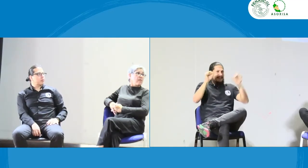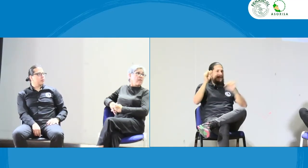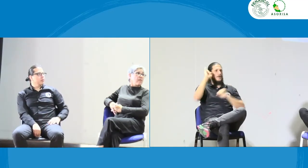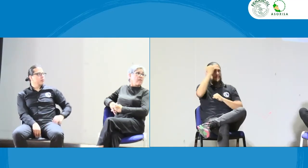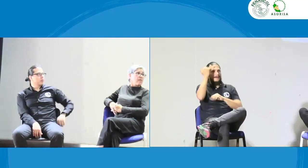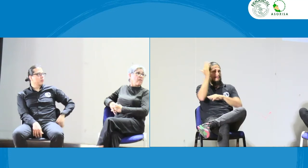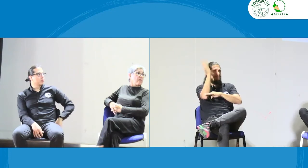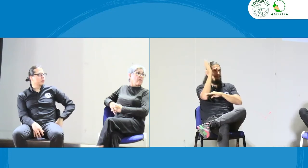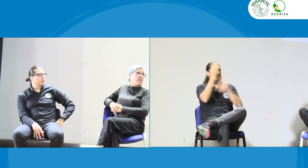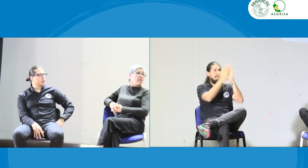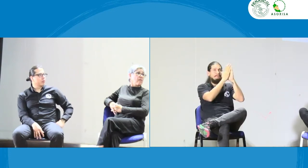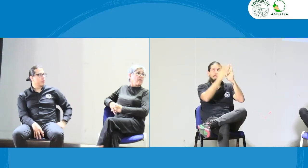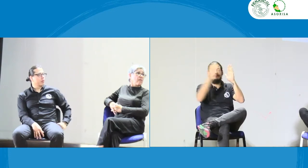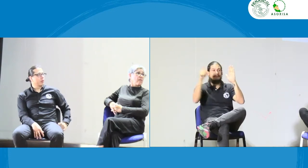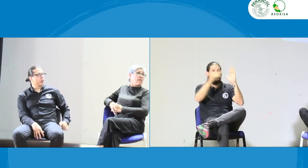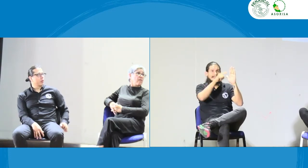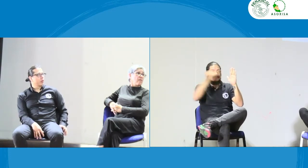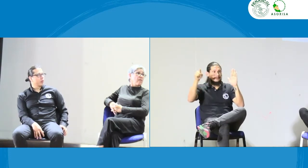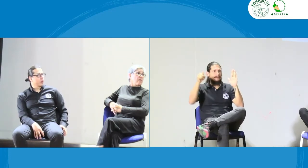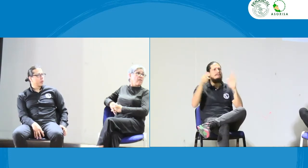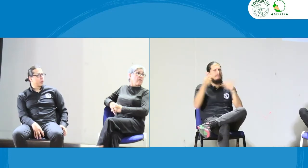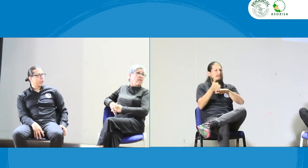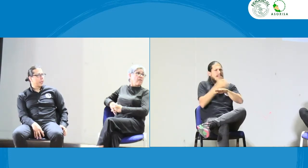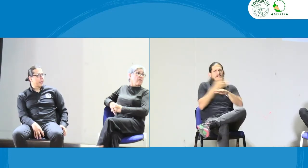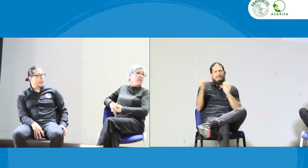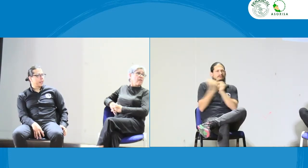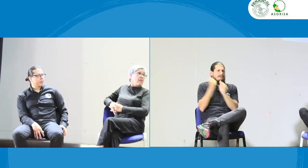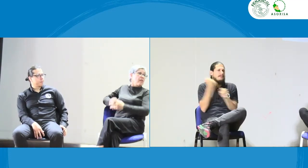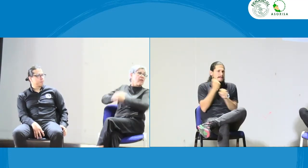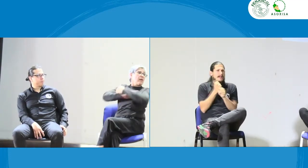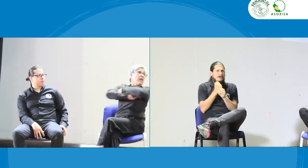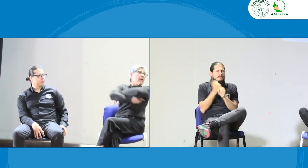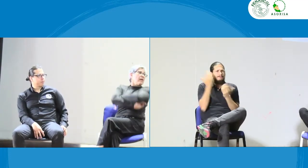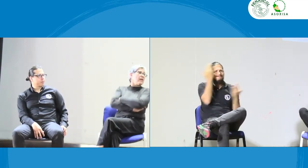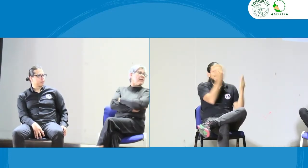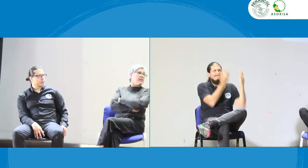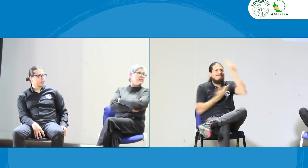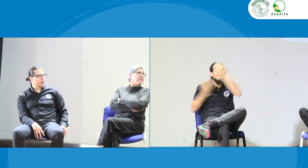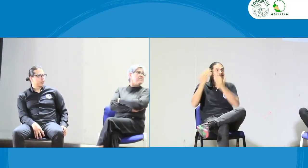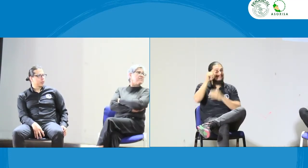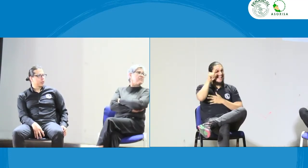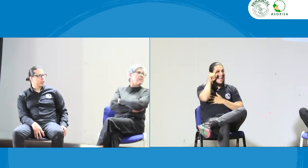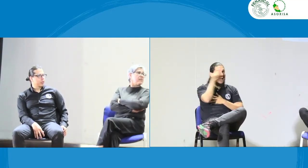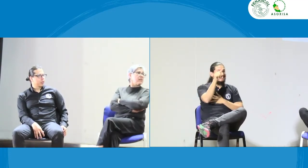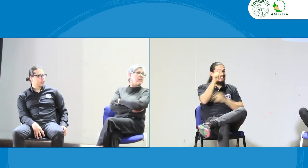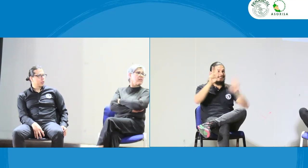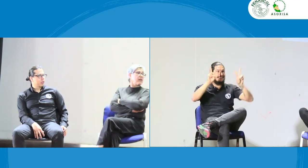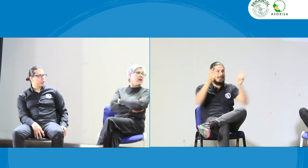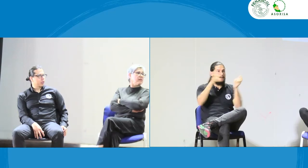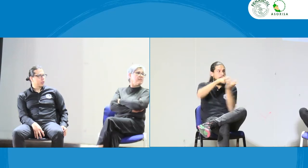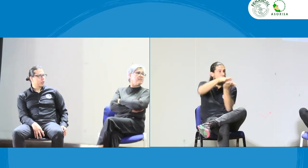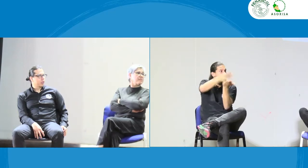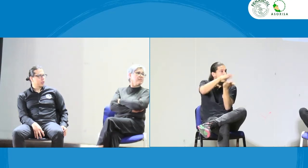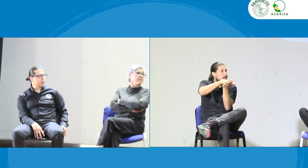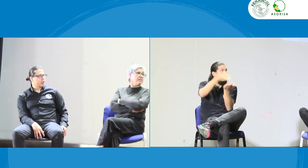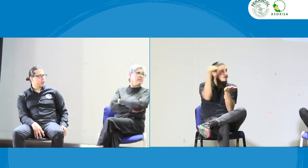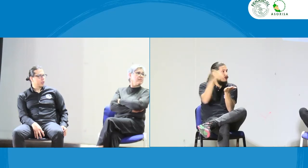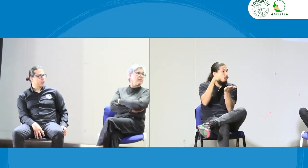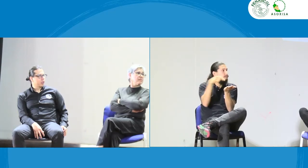mañana, a través de tu presentación aquí, nos mostraste una historia de lo que se tiene en el que respecta al código de ética. Pero esos documentos